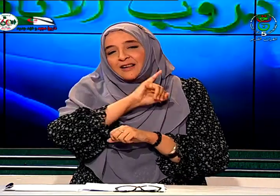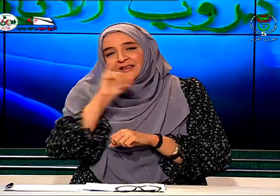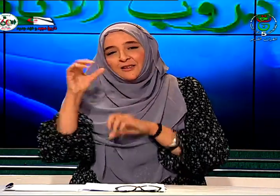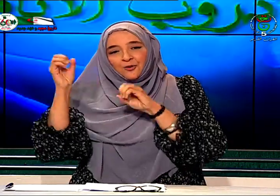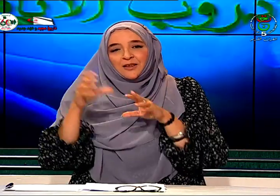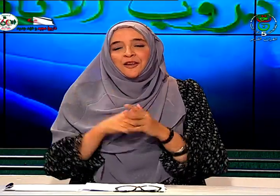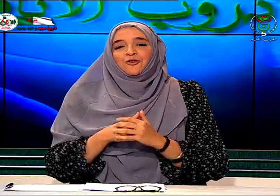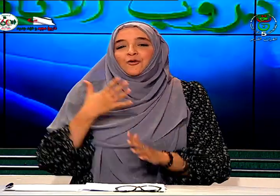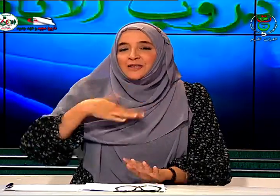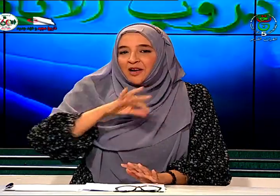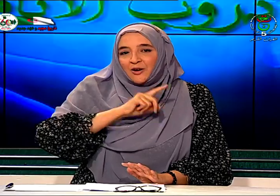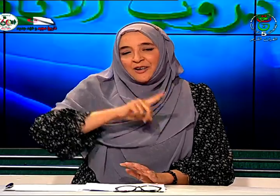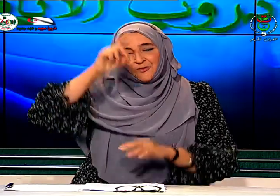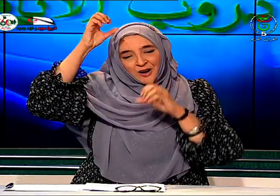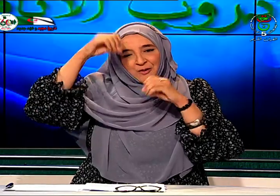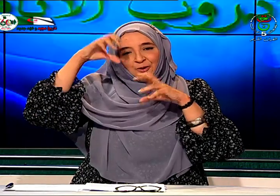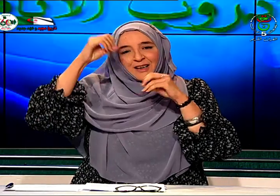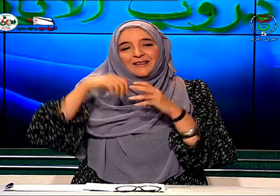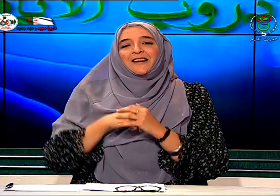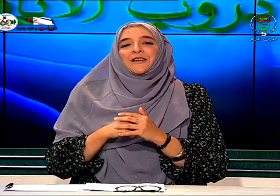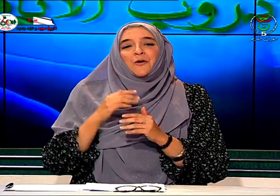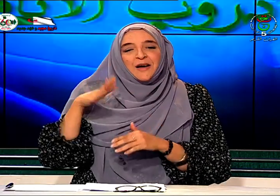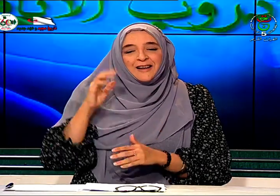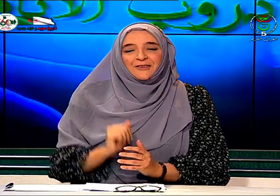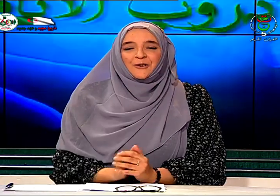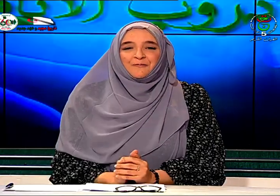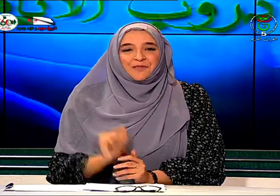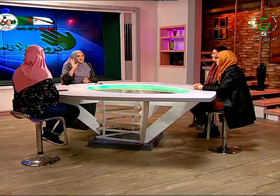تضيع ودائعه والسلام عليكم ورحمة الله وبركاته سلام